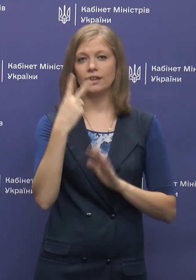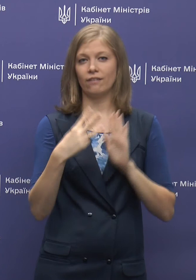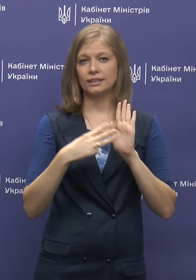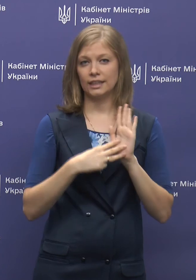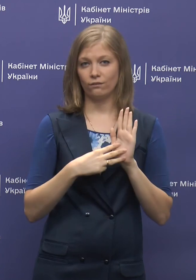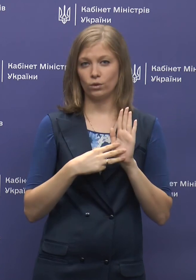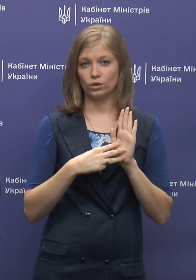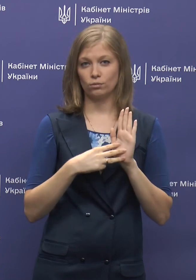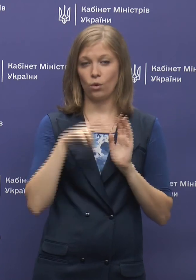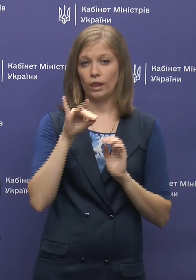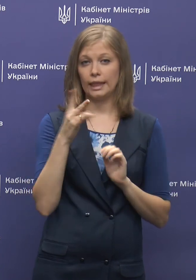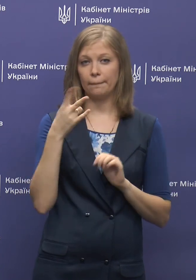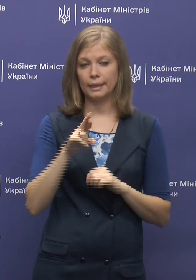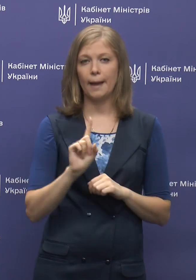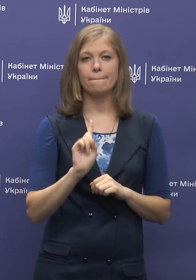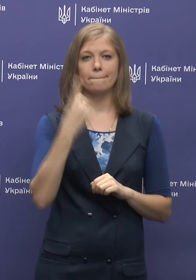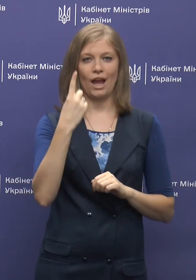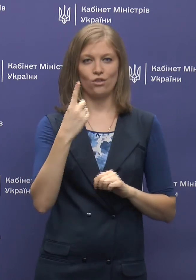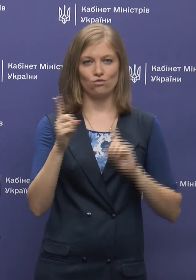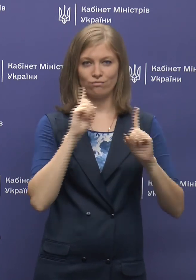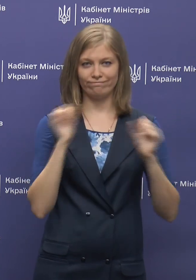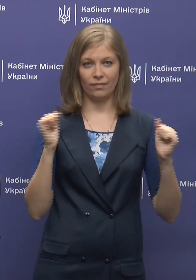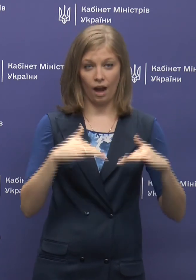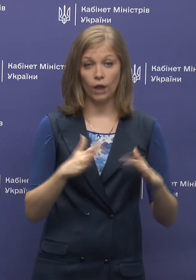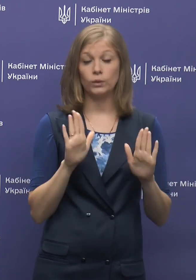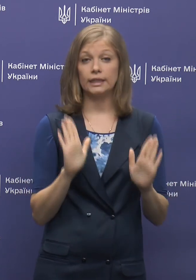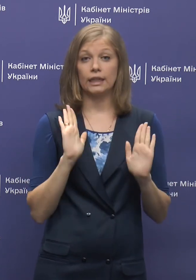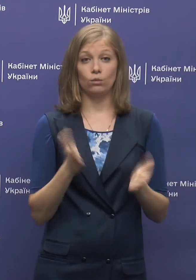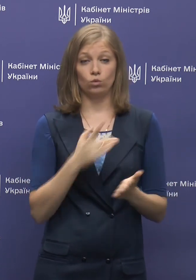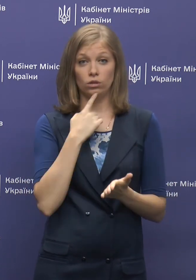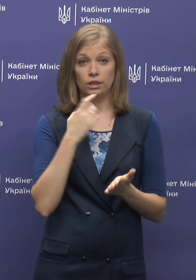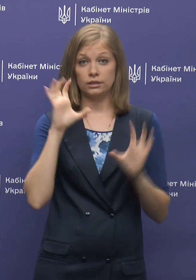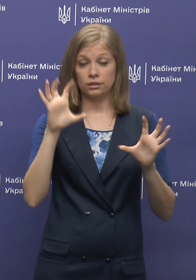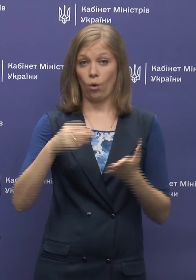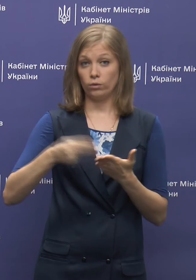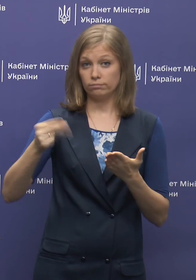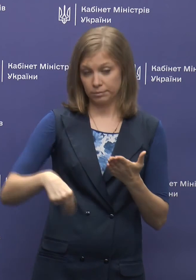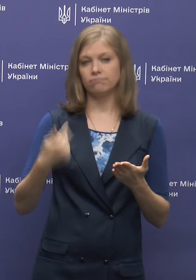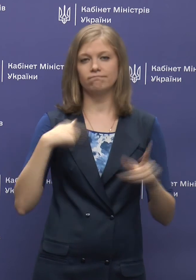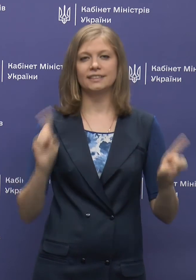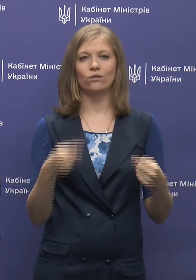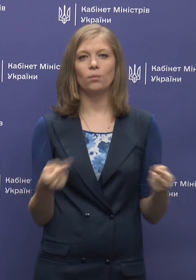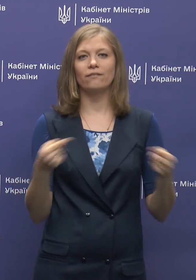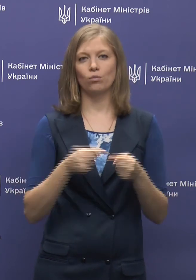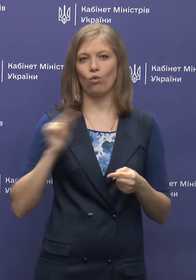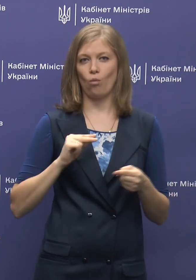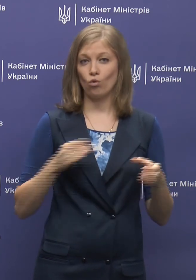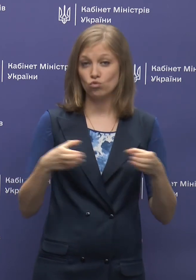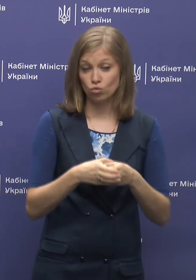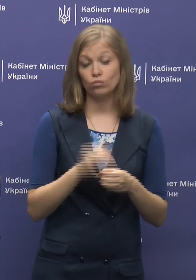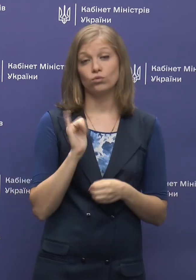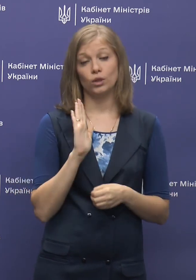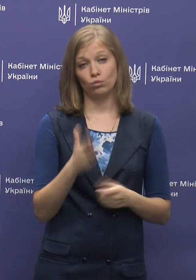липня першу установчу нараду. Як тільки буде закон підписаний, ми створимо відповідну робочу групу і